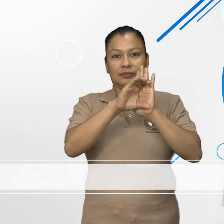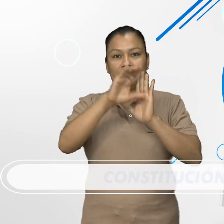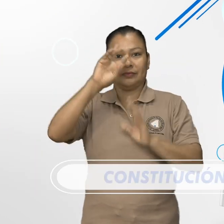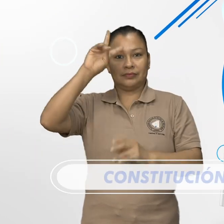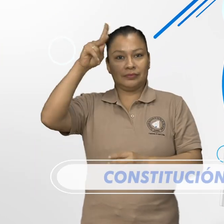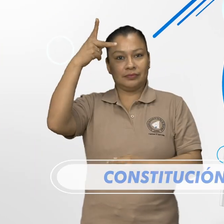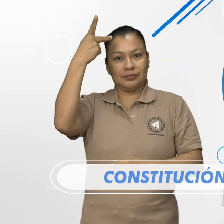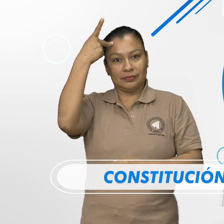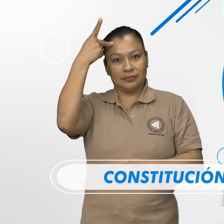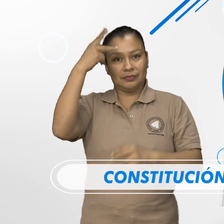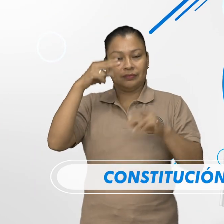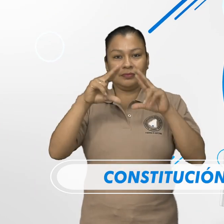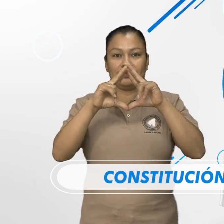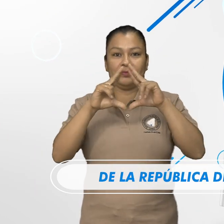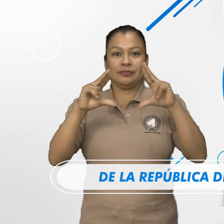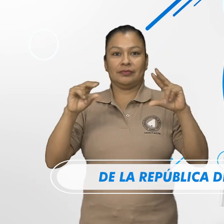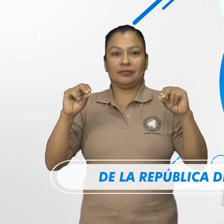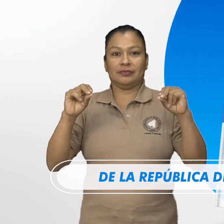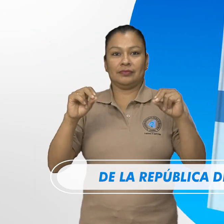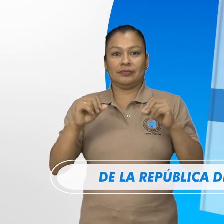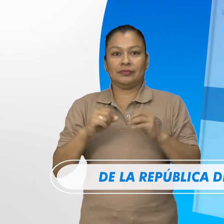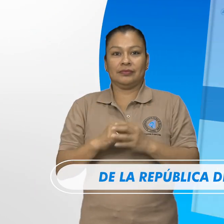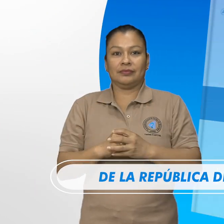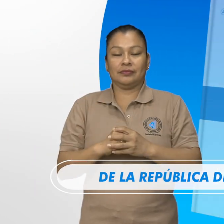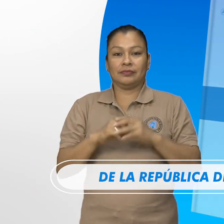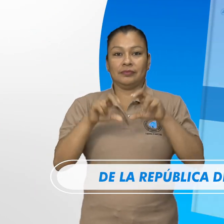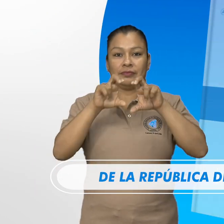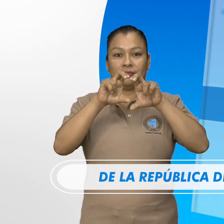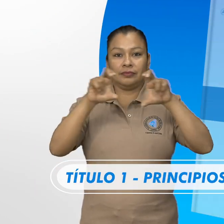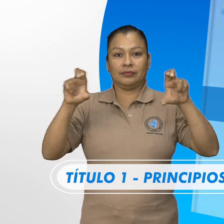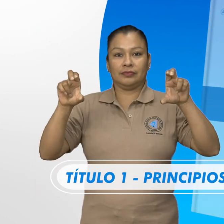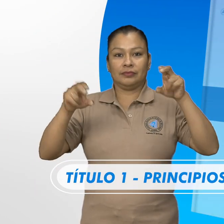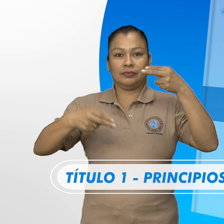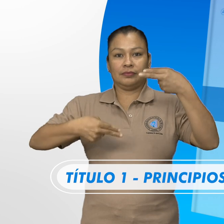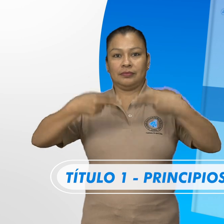Constitución Política de la República de Nicaragua Título 1